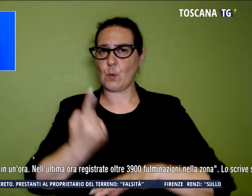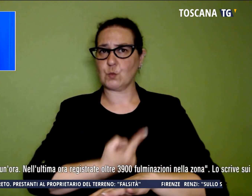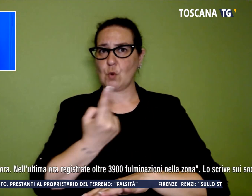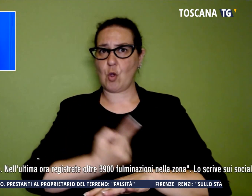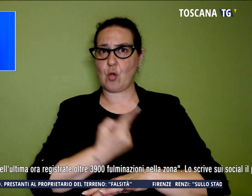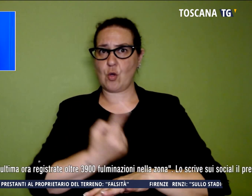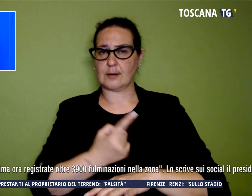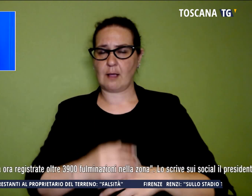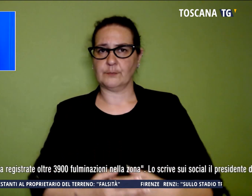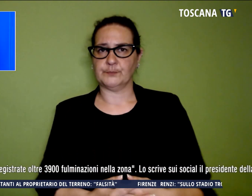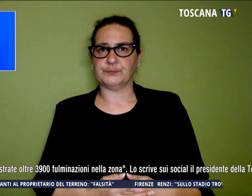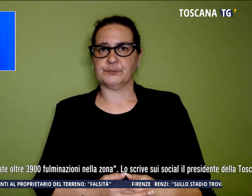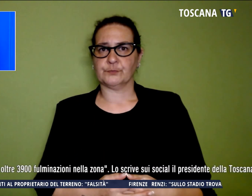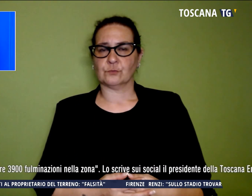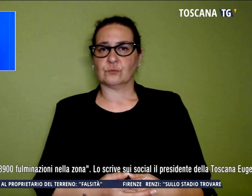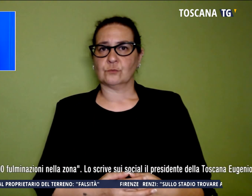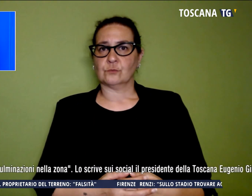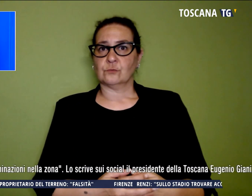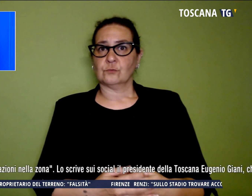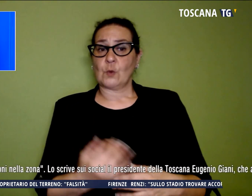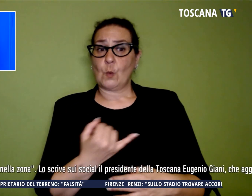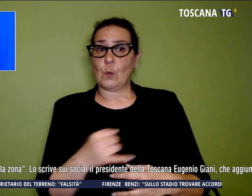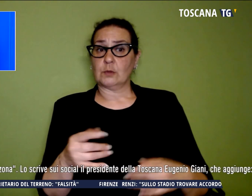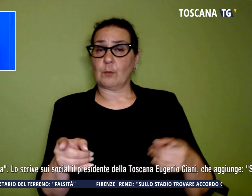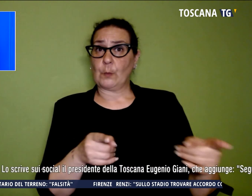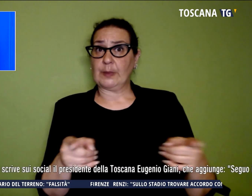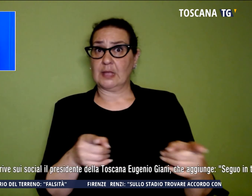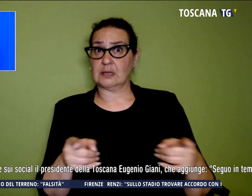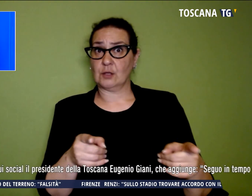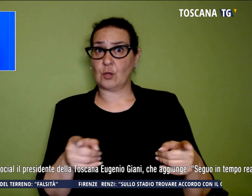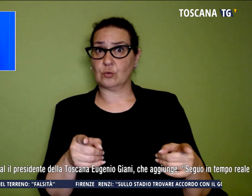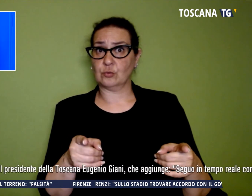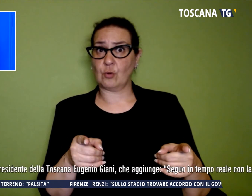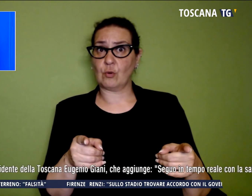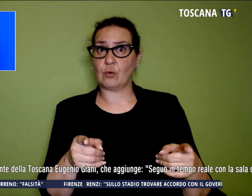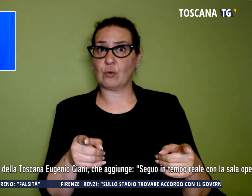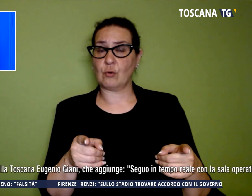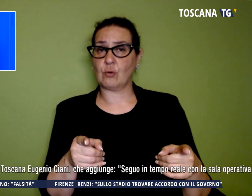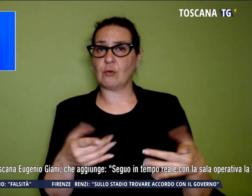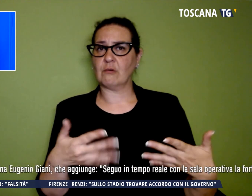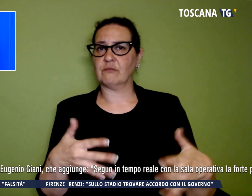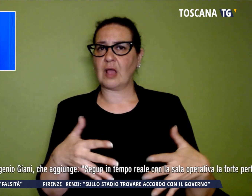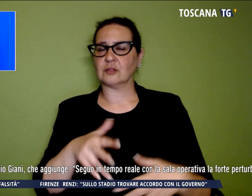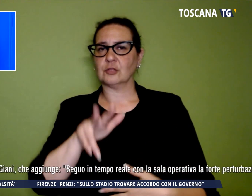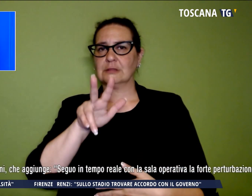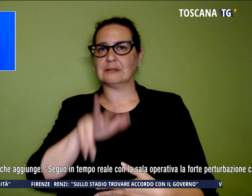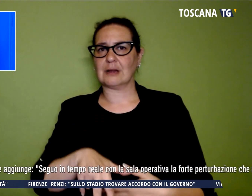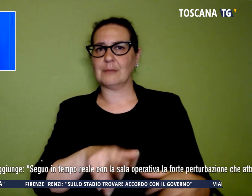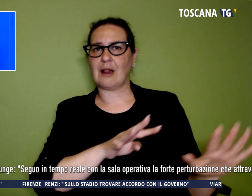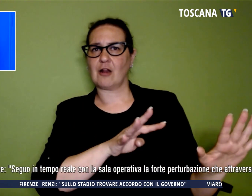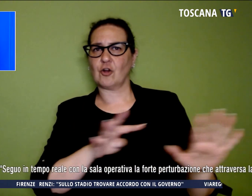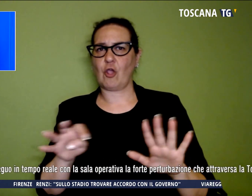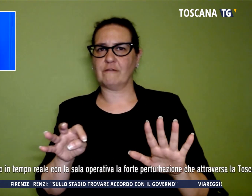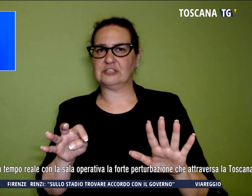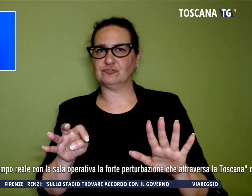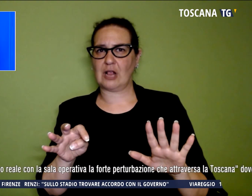ultime circostanze registrate, pensate, oltre 3.900 fulminazioni in tutta